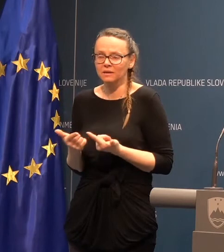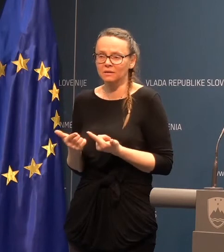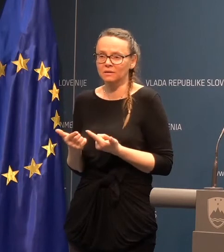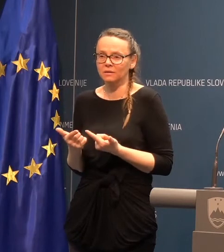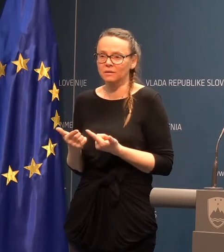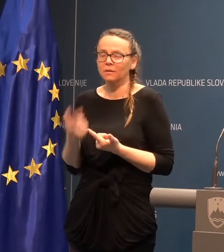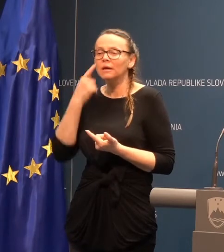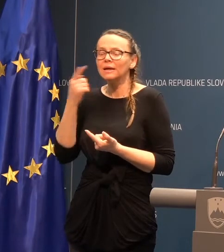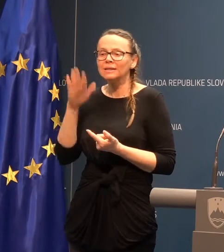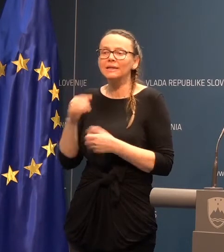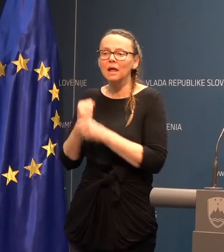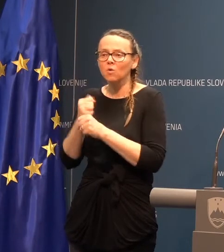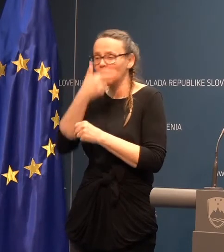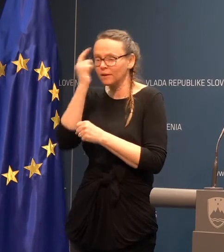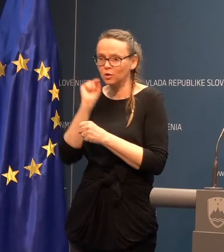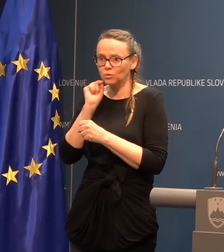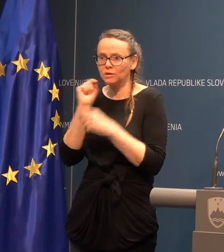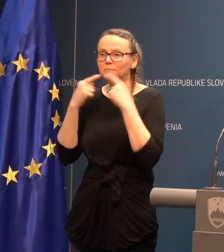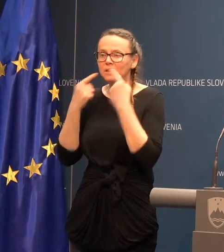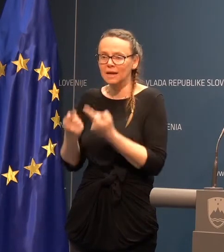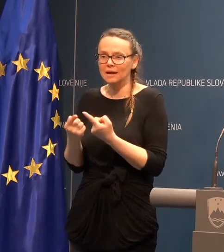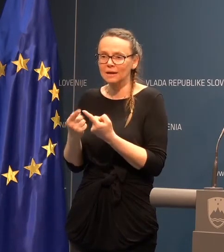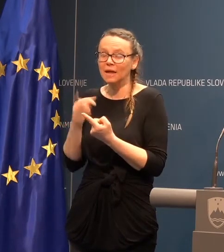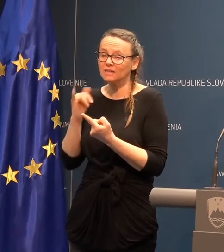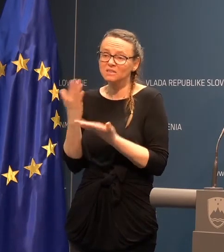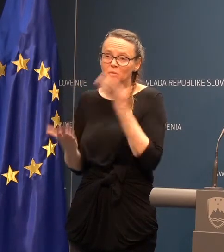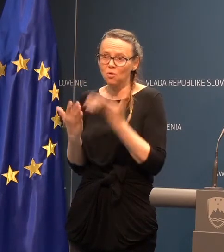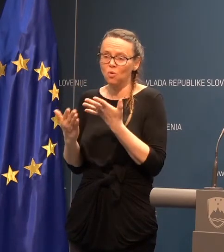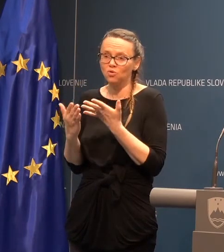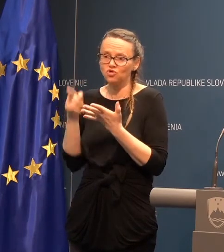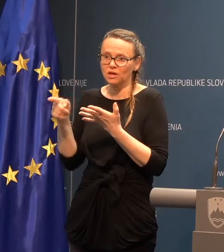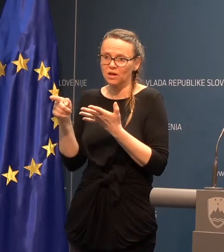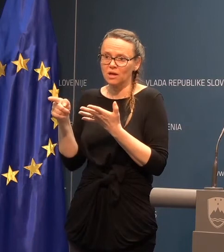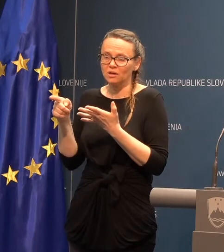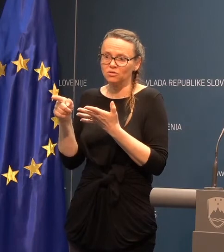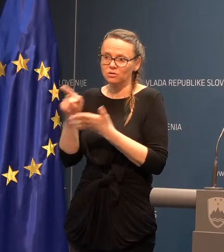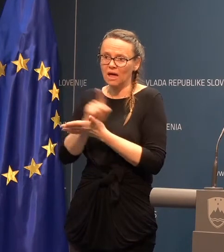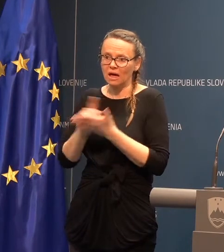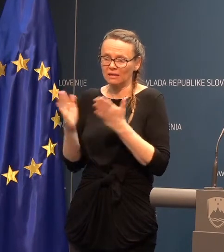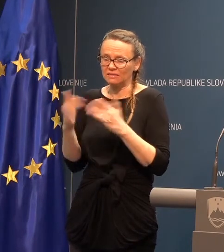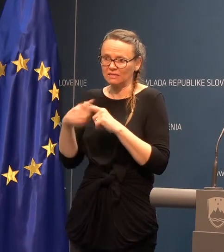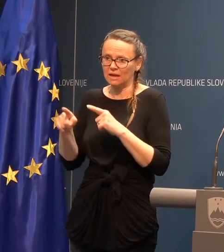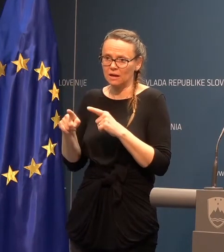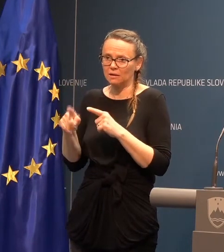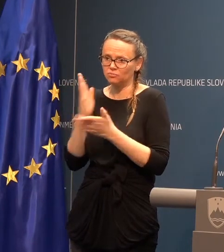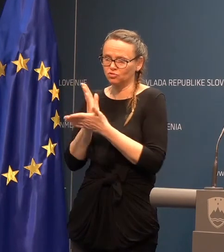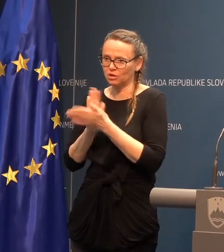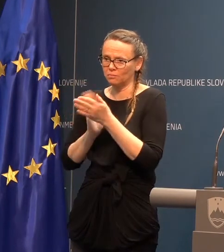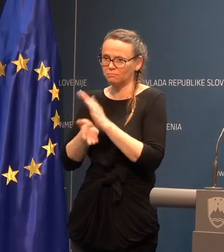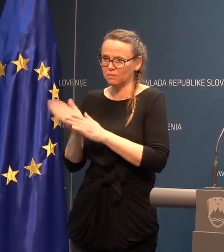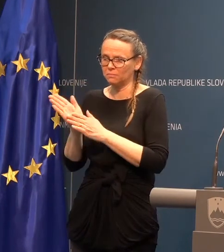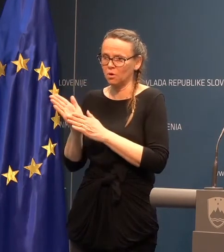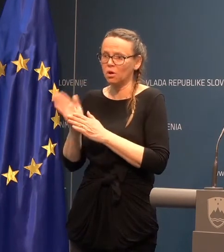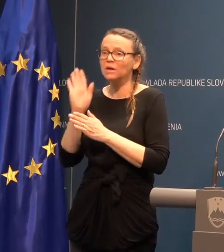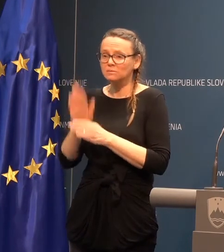glede na ravnanje ljudi bi pravzaprav rekla, da smo mogoče to fazo prešli, srčno upam. Smo pa pravzaprav na to